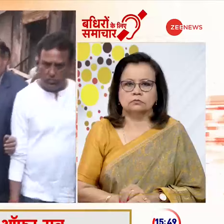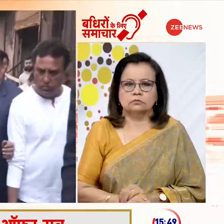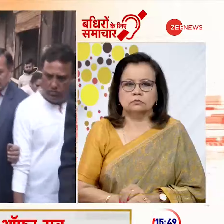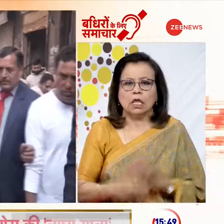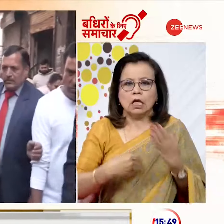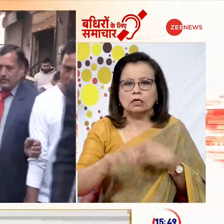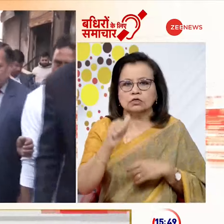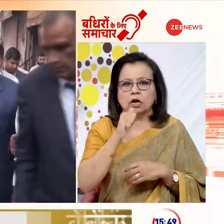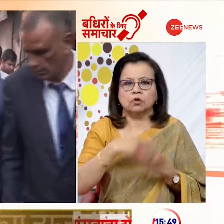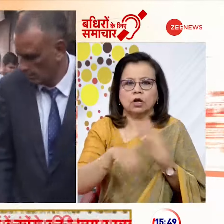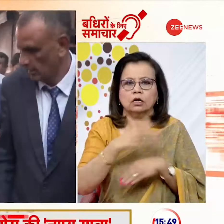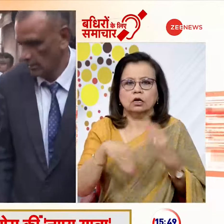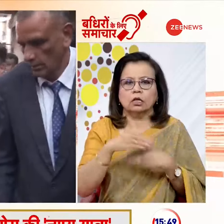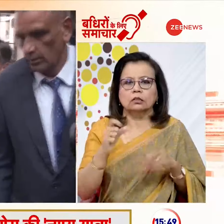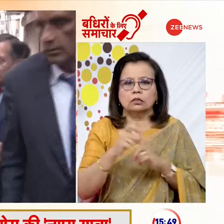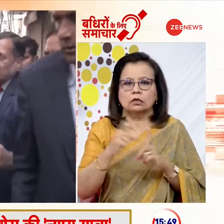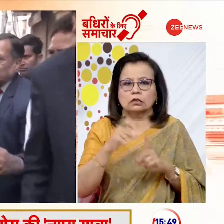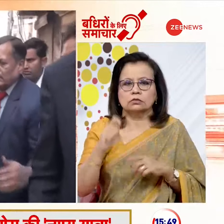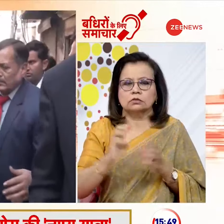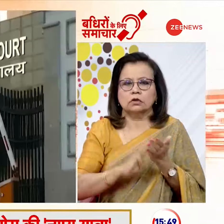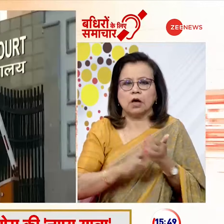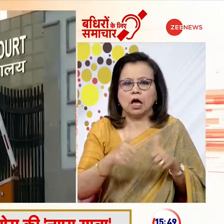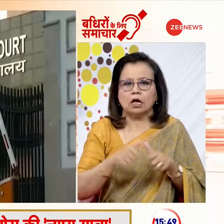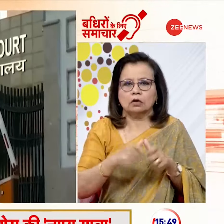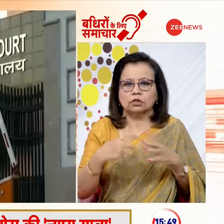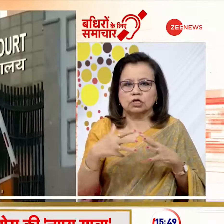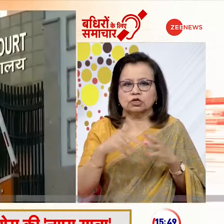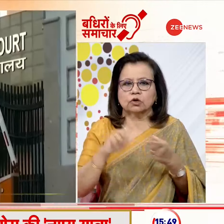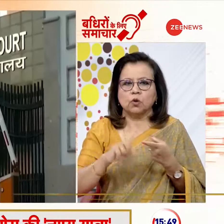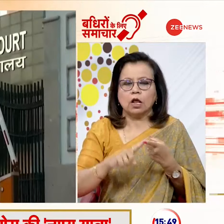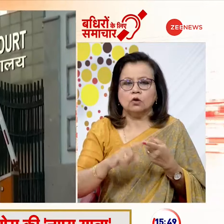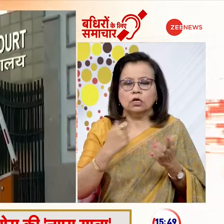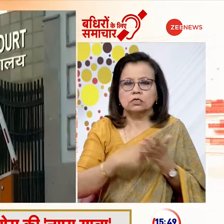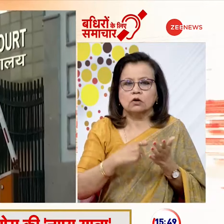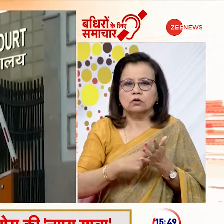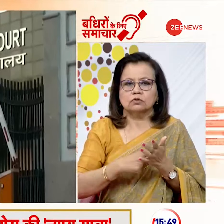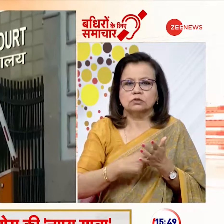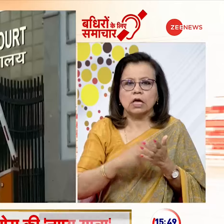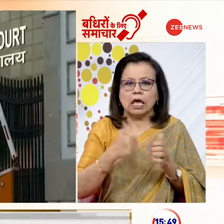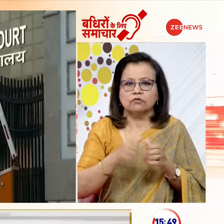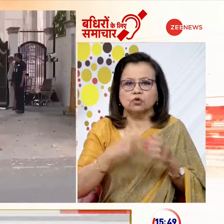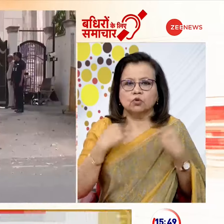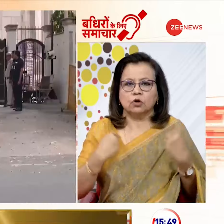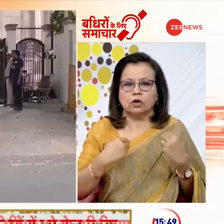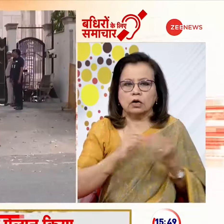कतित शराब घुटाले में दिल्ले के मुख्यमंत्री अर्विंद केजरिवाल को राउज देवेन्यो कोट ने समन भीजा है